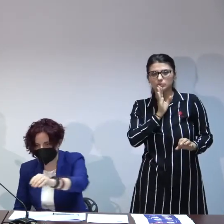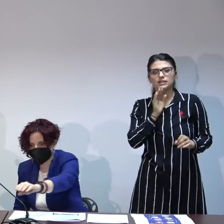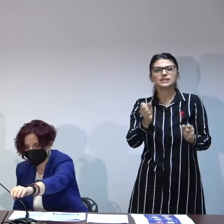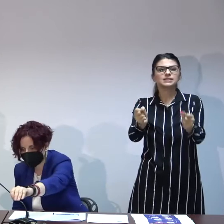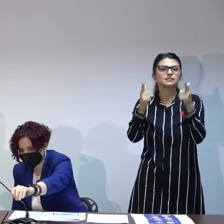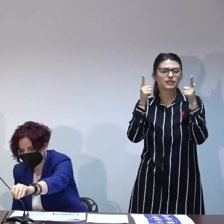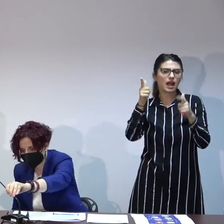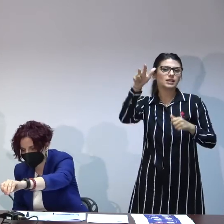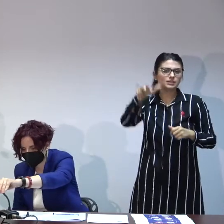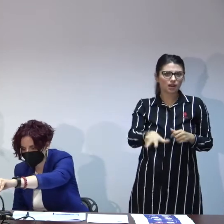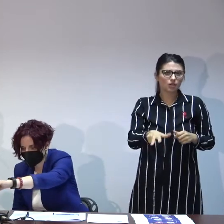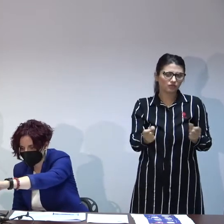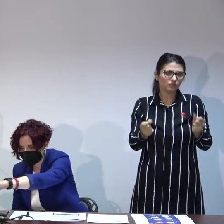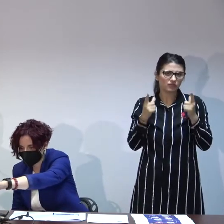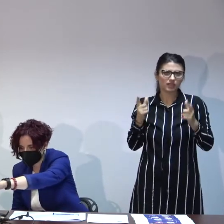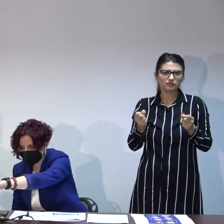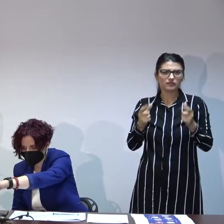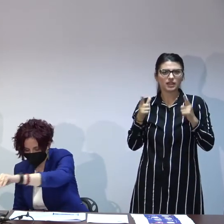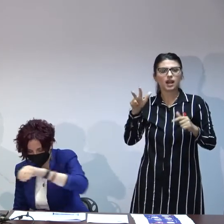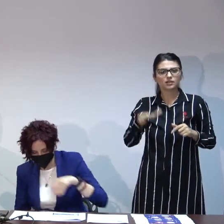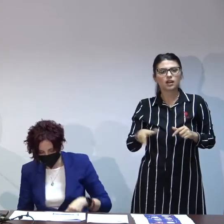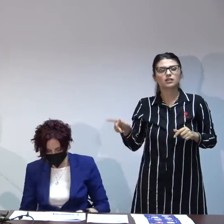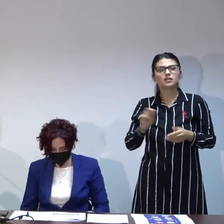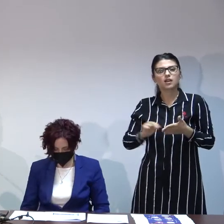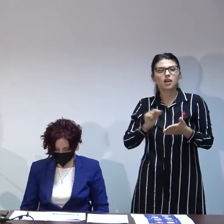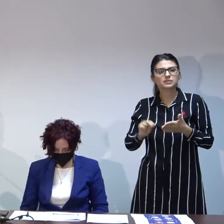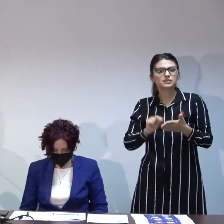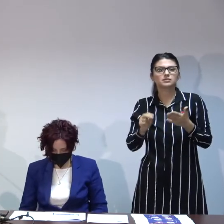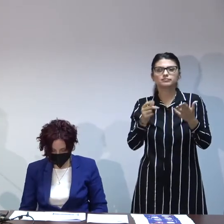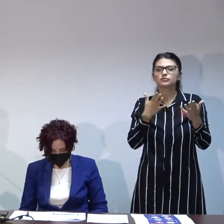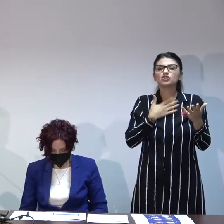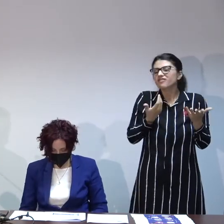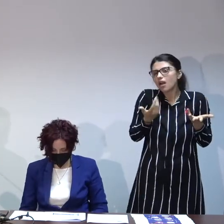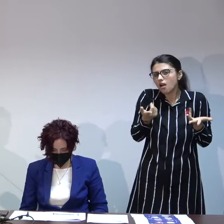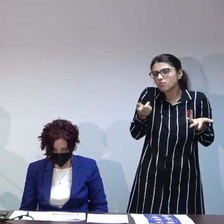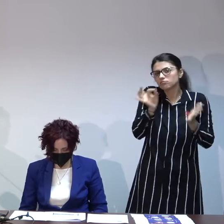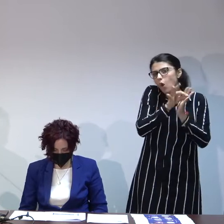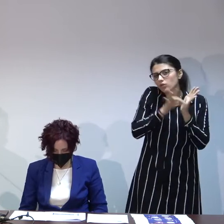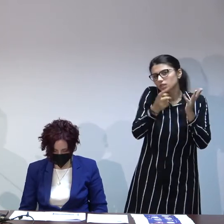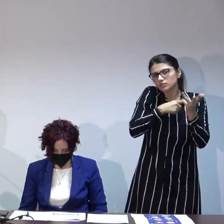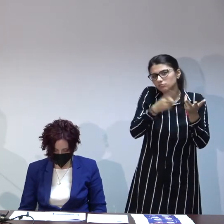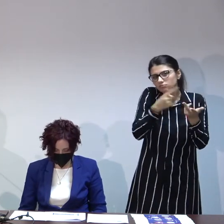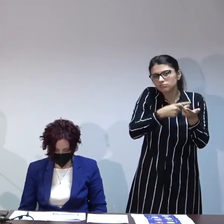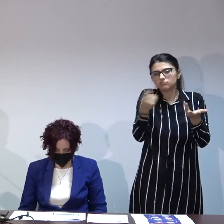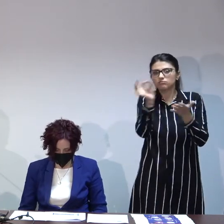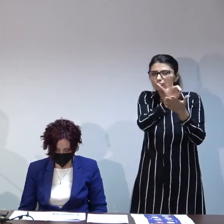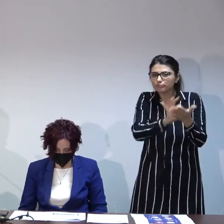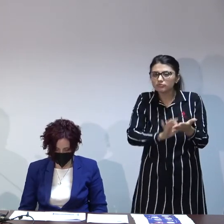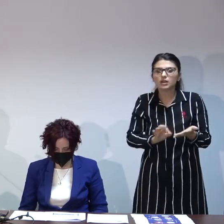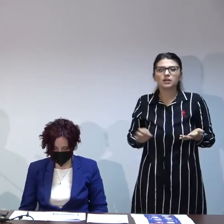trei luni ne-am scris criteriile prin care noi dorim să